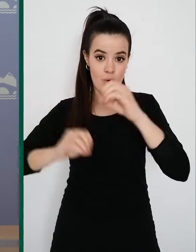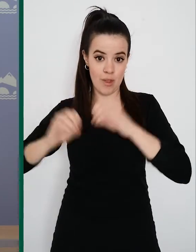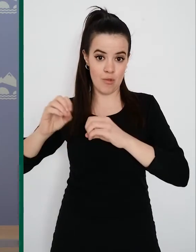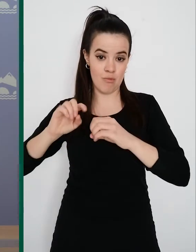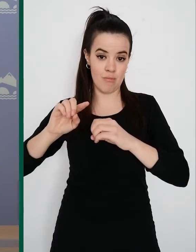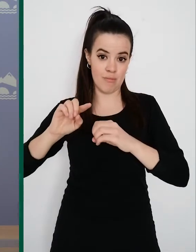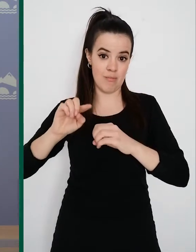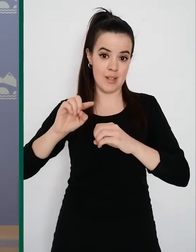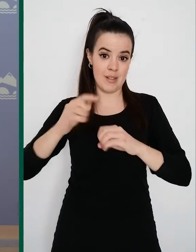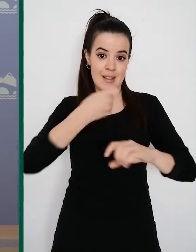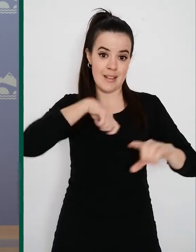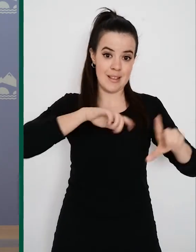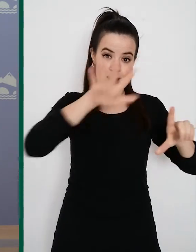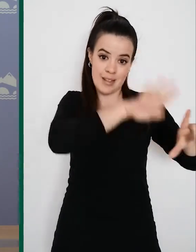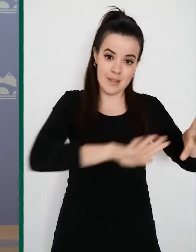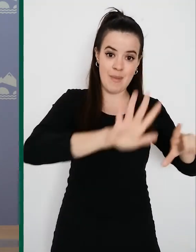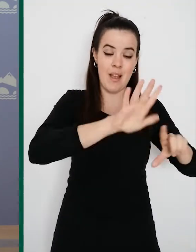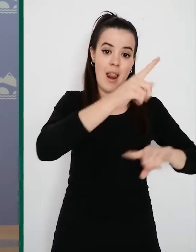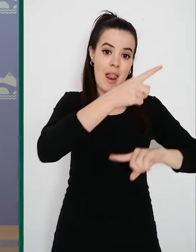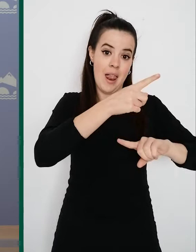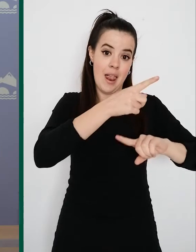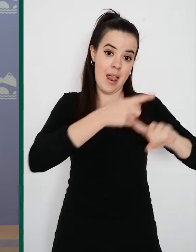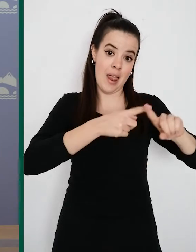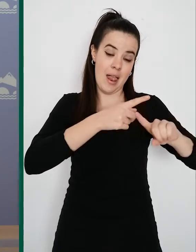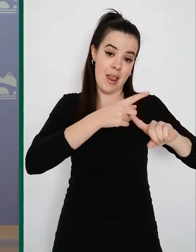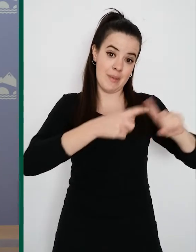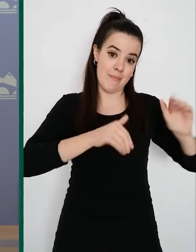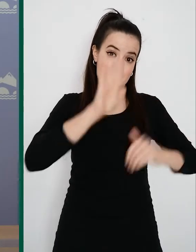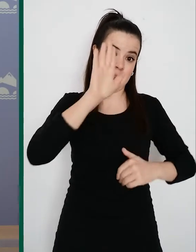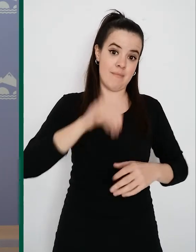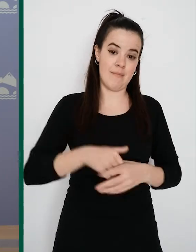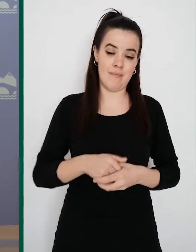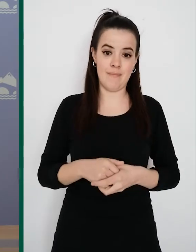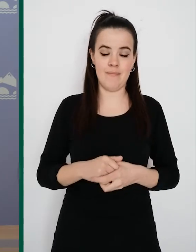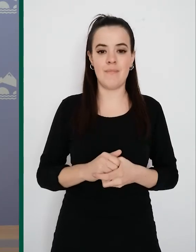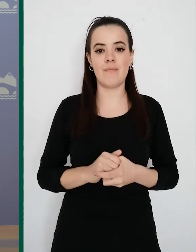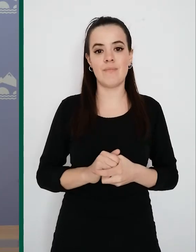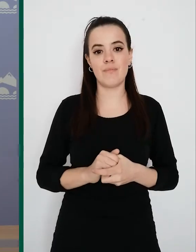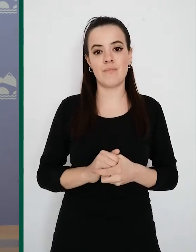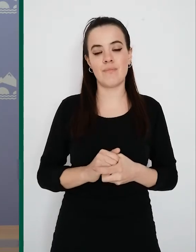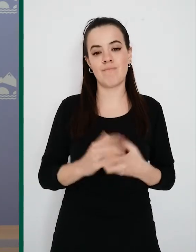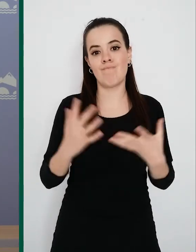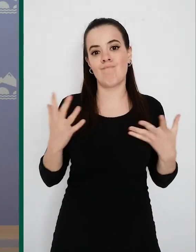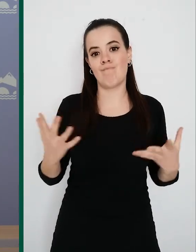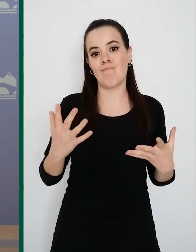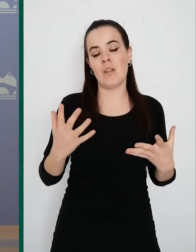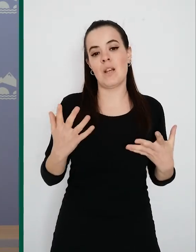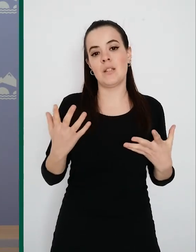la mitad de lo que está ocurriendo en el resto del Estado. Son indicadores que, a pesar de la elevada